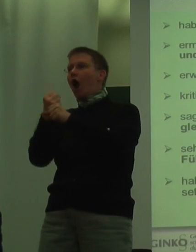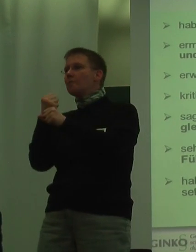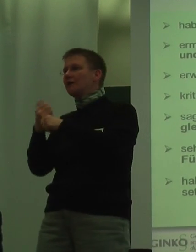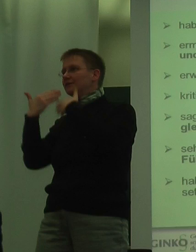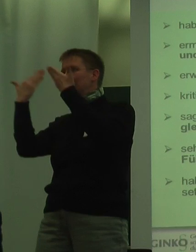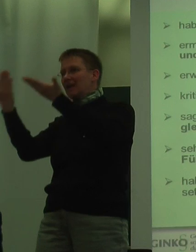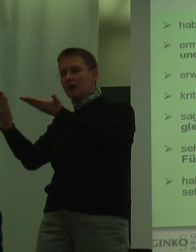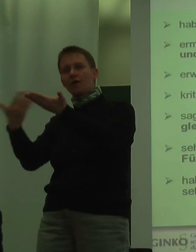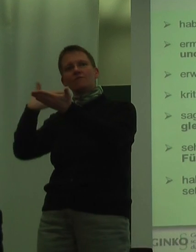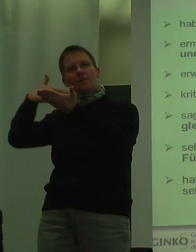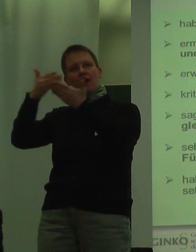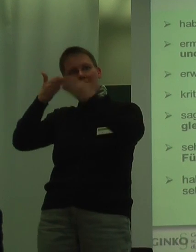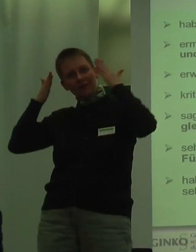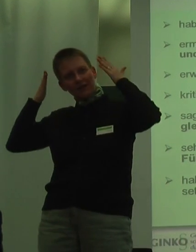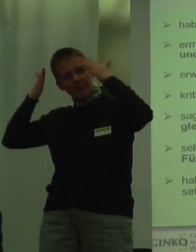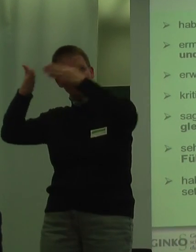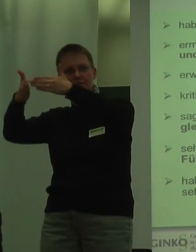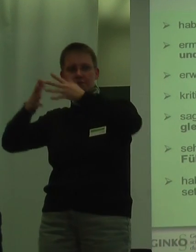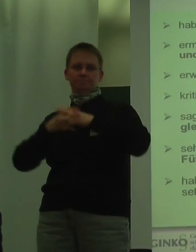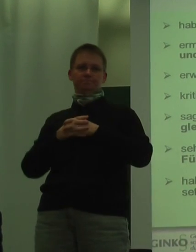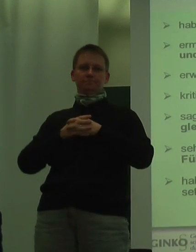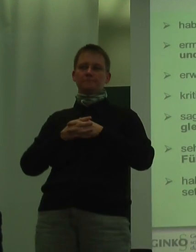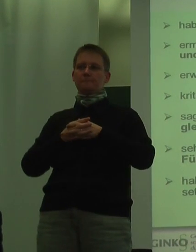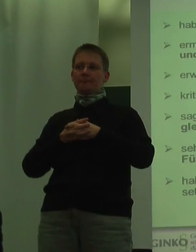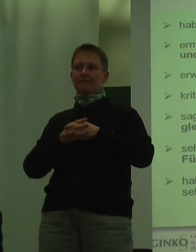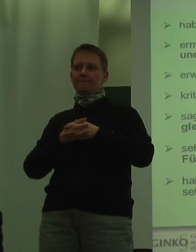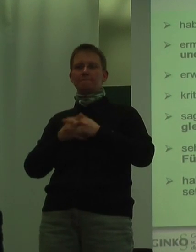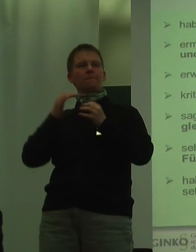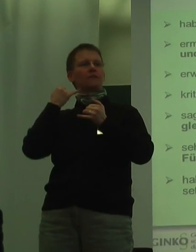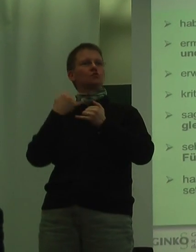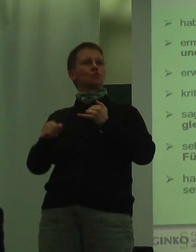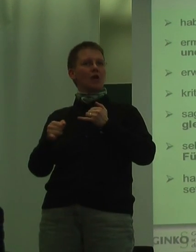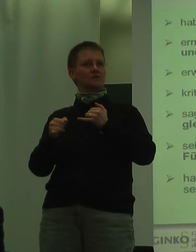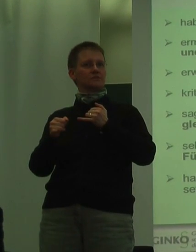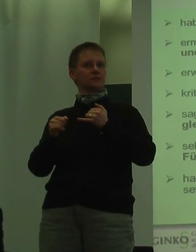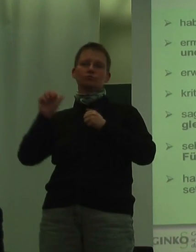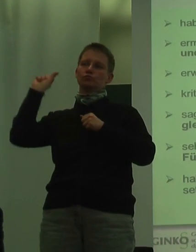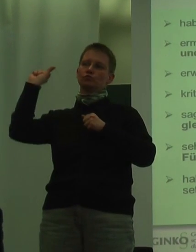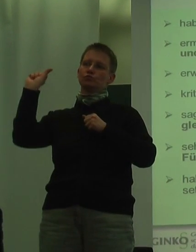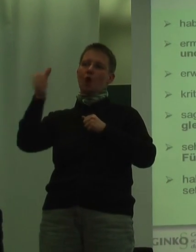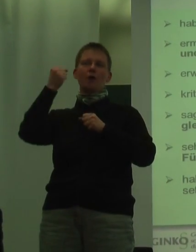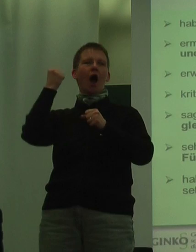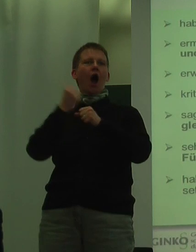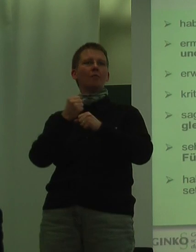weiter intensiviert werden. Zu guter Letzt lassen wir noch einmal unseren Arbeitgeber zu Wort kommen.